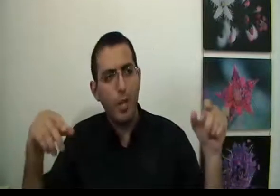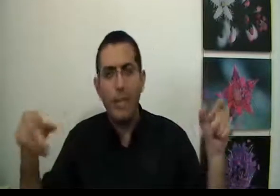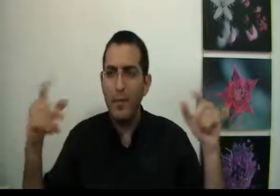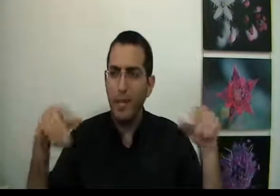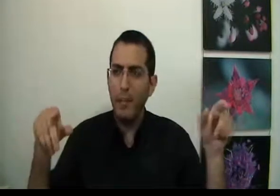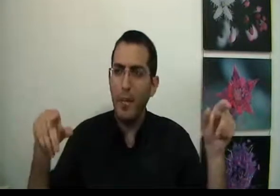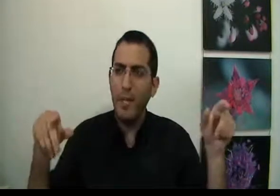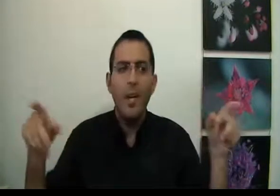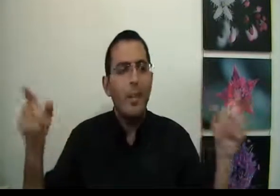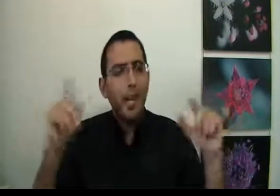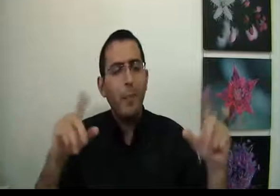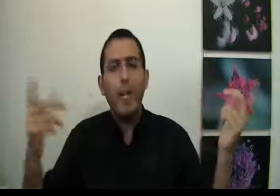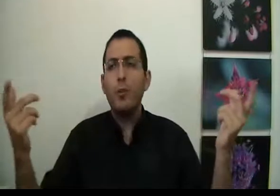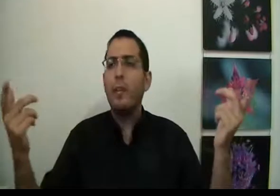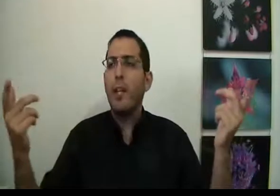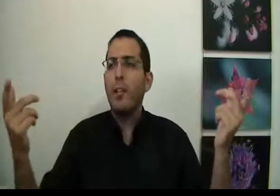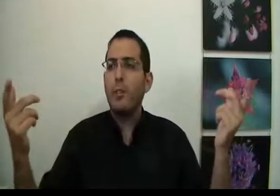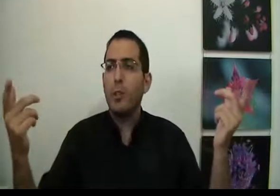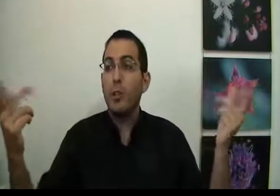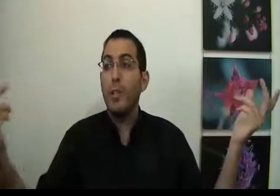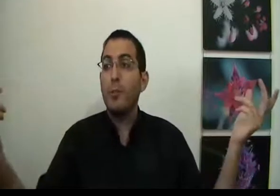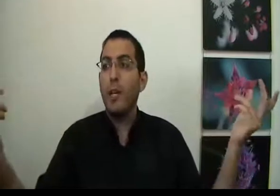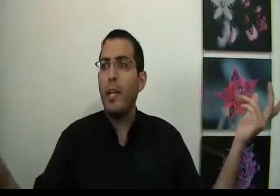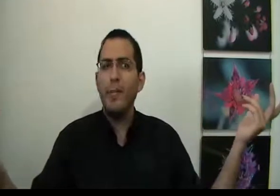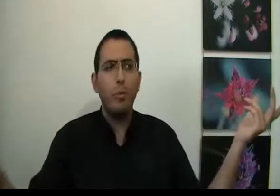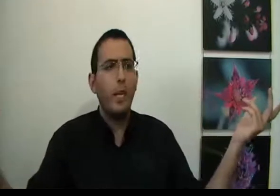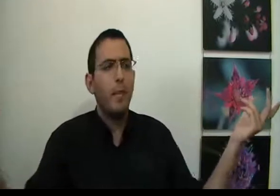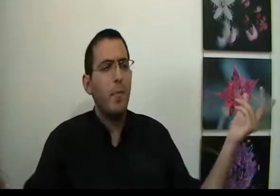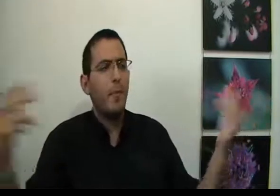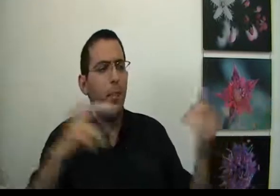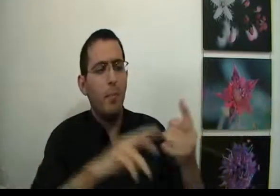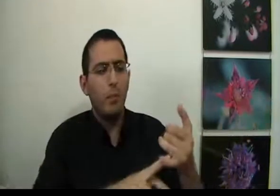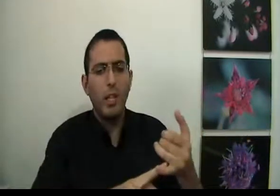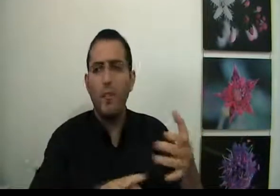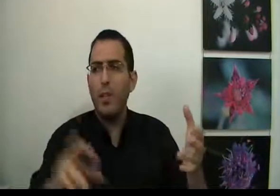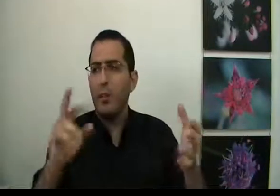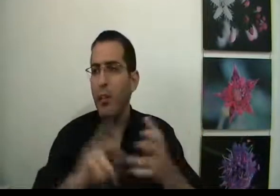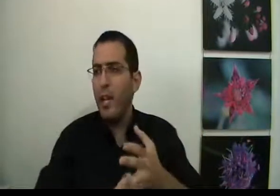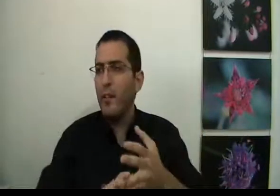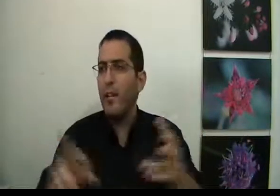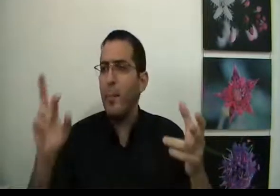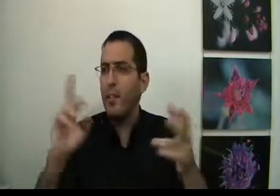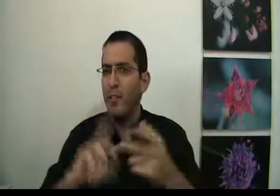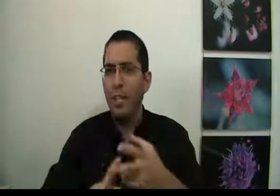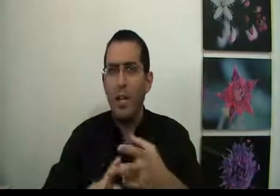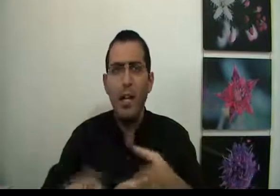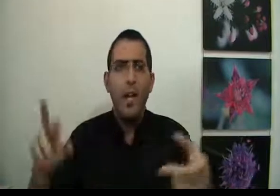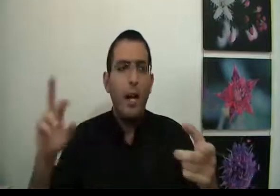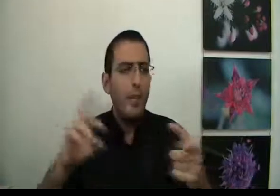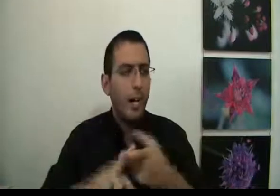שהאדם מפחד מהם, זה לא בגלל שהוא משקר את עצמו. עכשיו בן אדם שואל רקע, מה זאת אומרת? אני מפחד למות, אני מפחד להיות חולה, אני מפחד לבת העבודה. אני מפחד